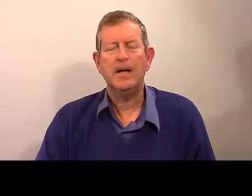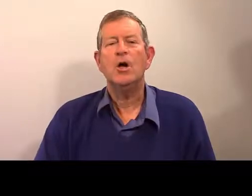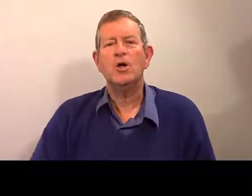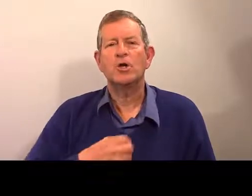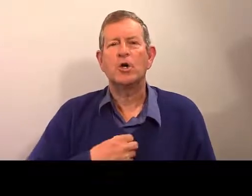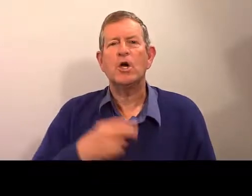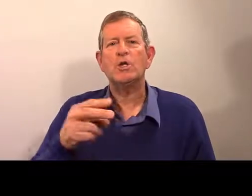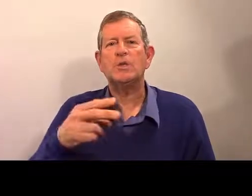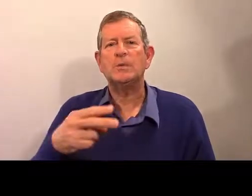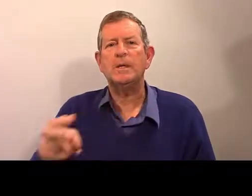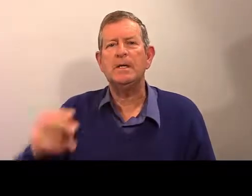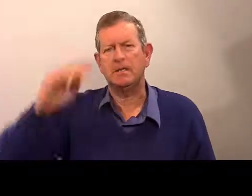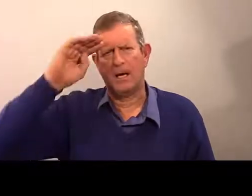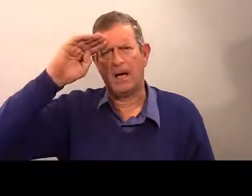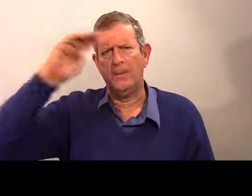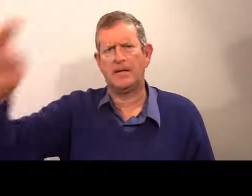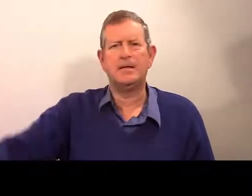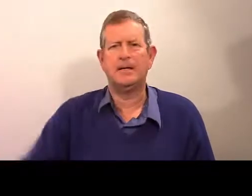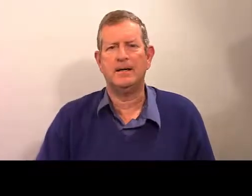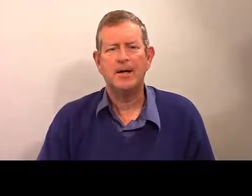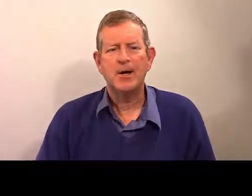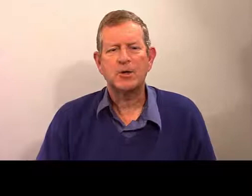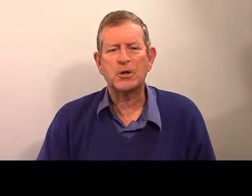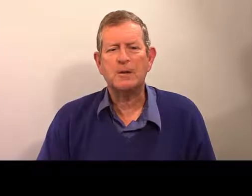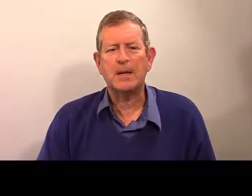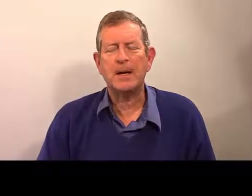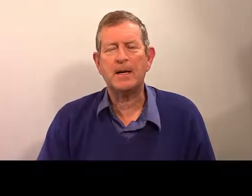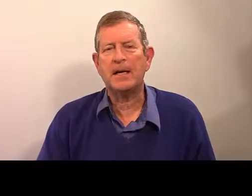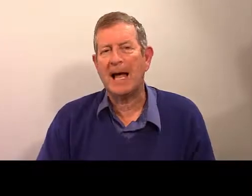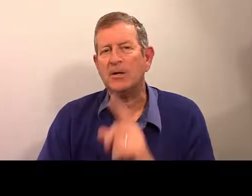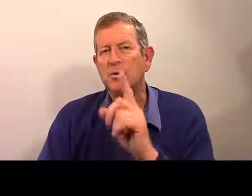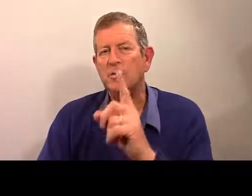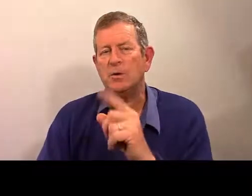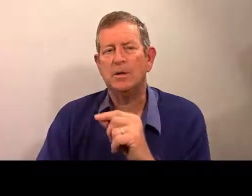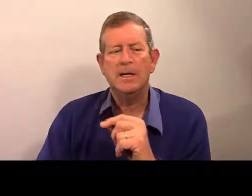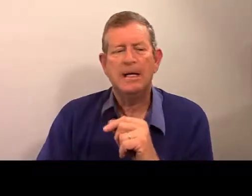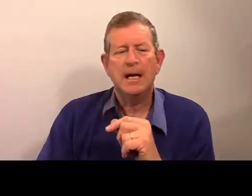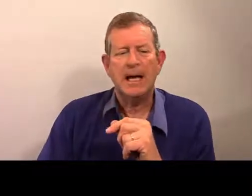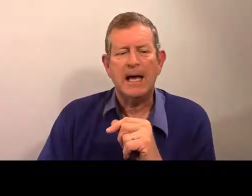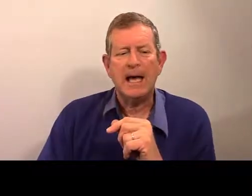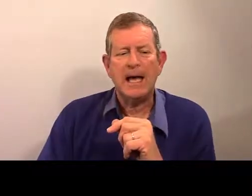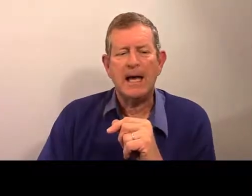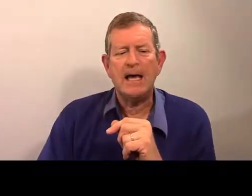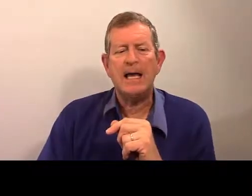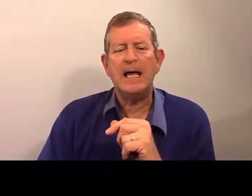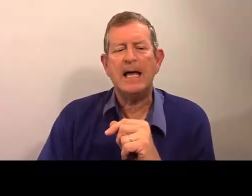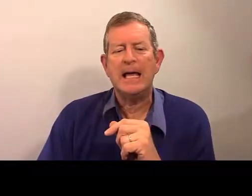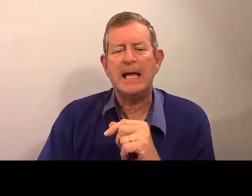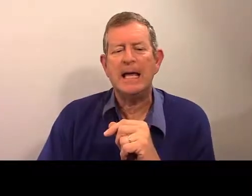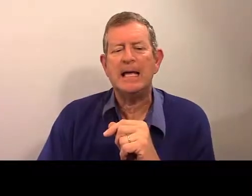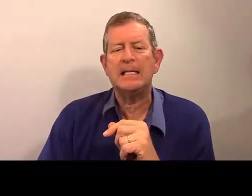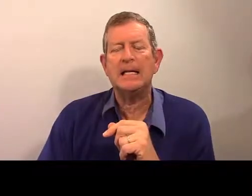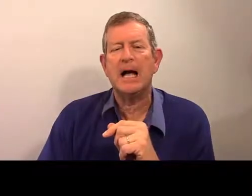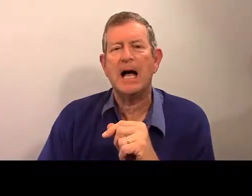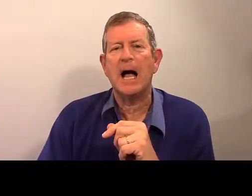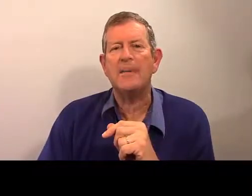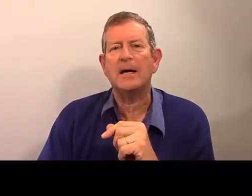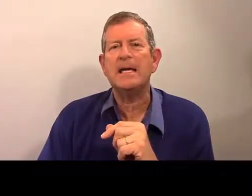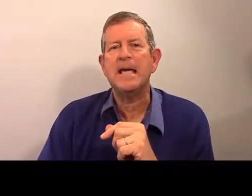Ah, je suis américain. Je suis américain. Attention. Elle est